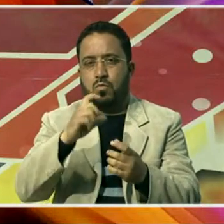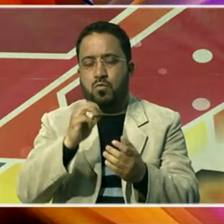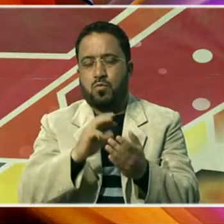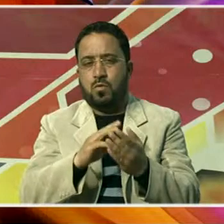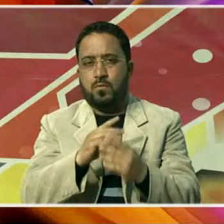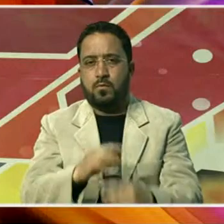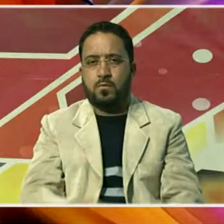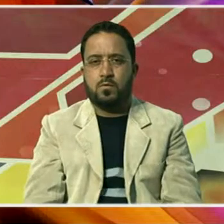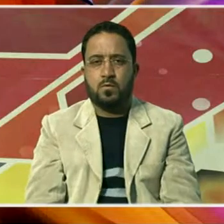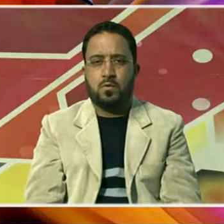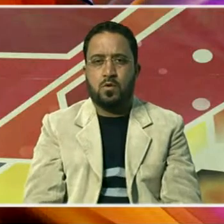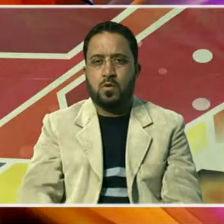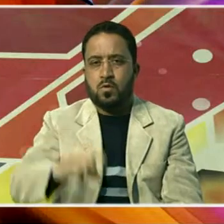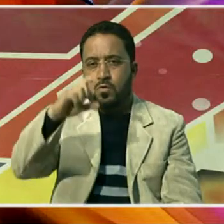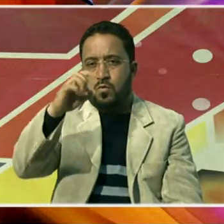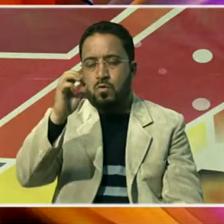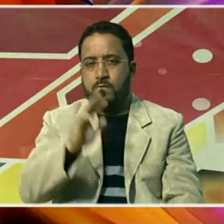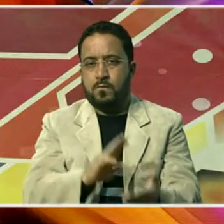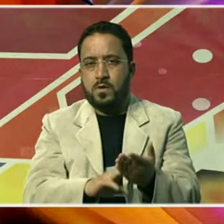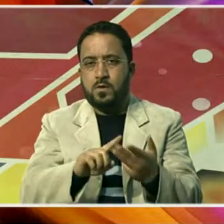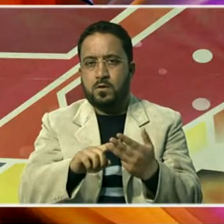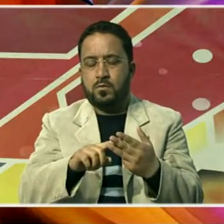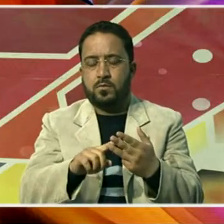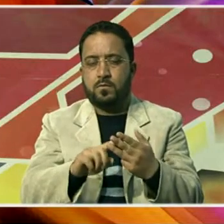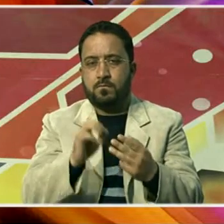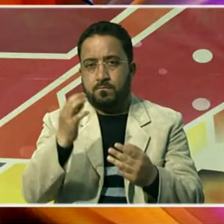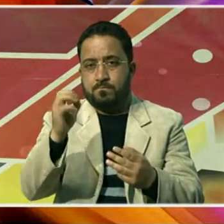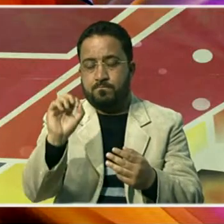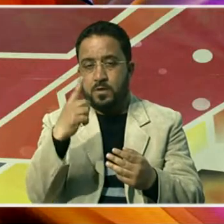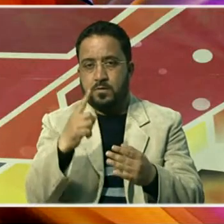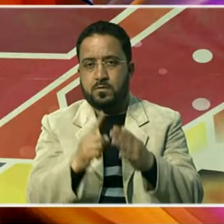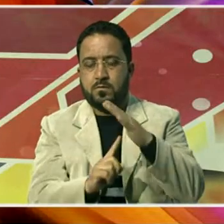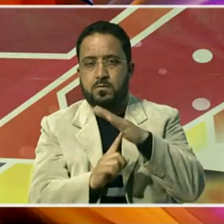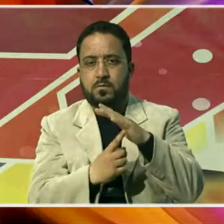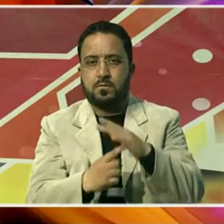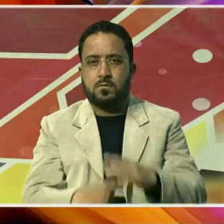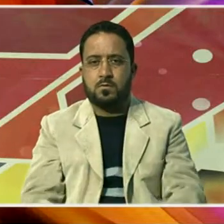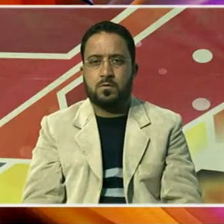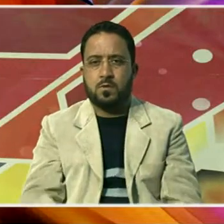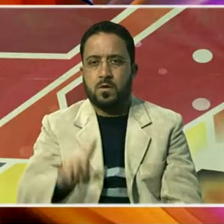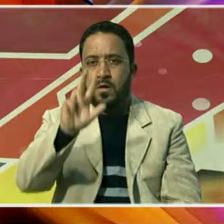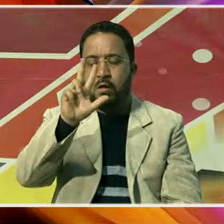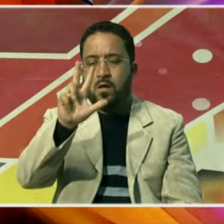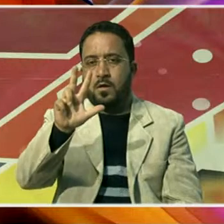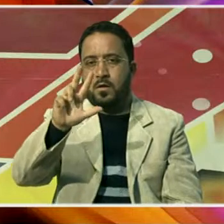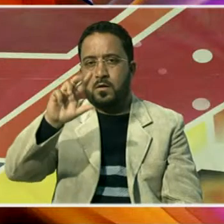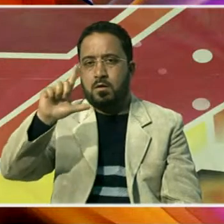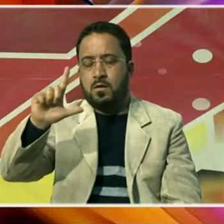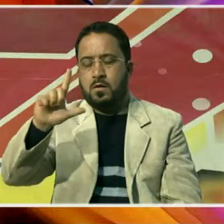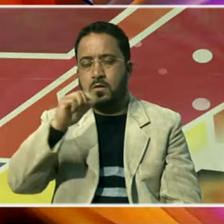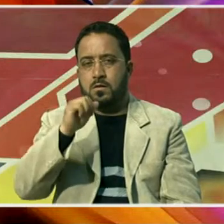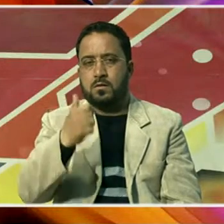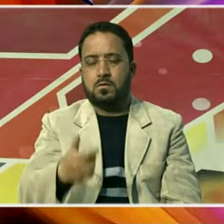کووڈ انیس کی پہلی خوراک جبکہ آٹھ لاکھ سے زیادہ افراد کو